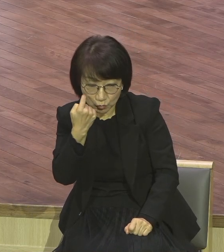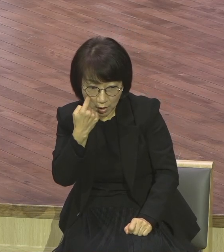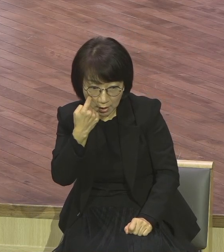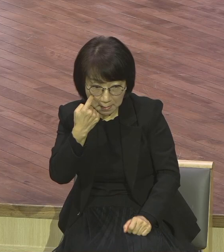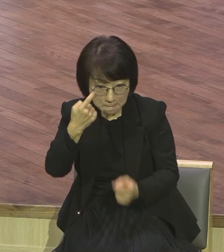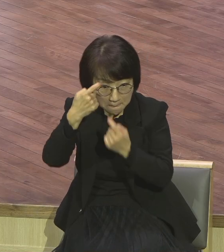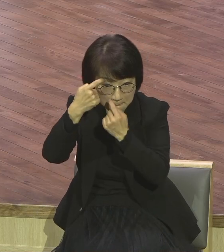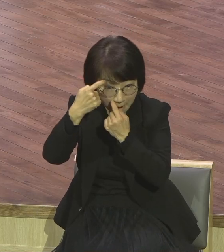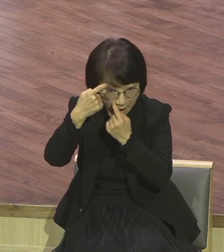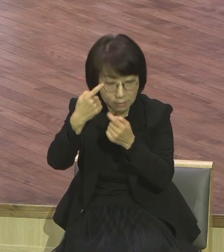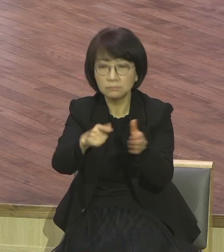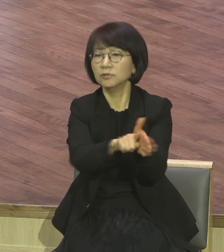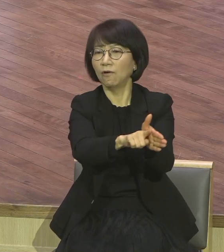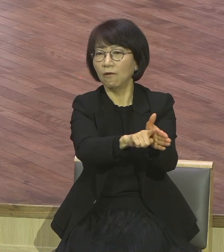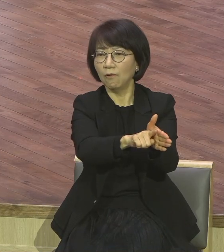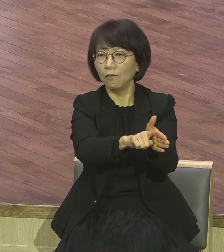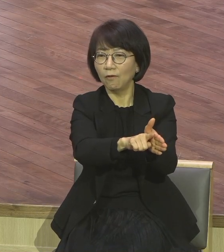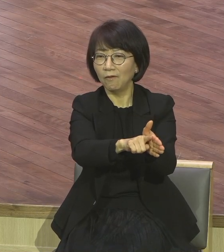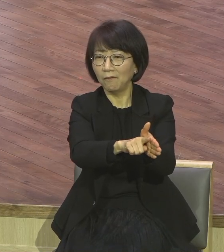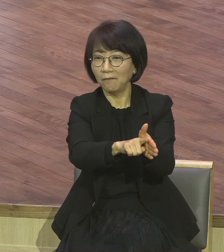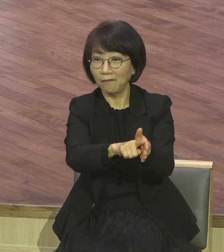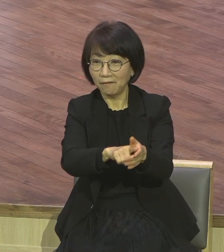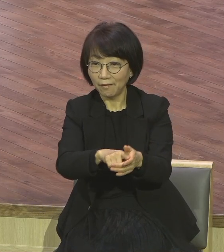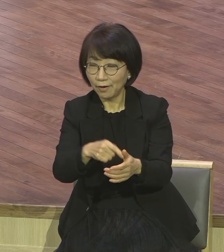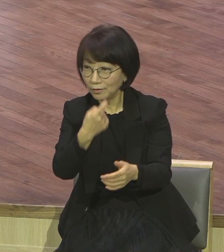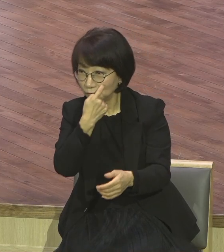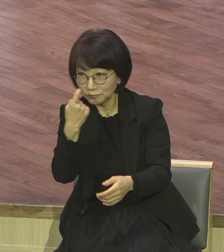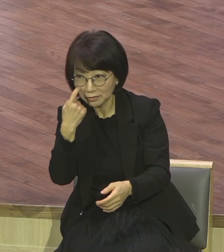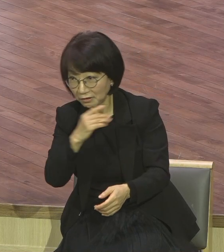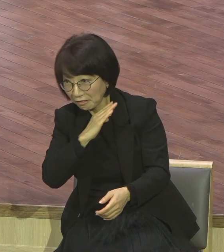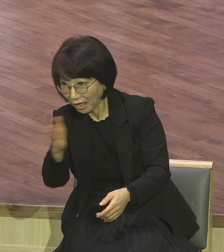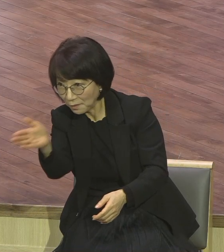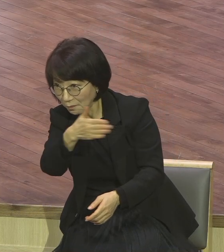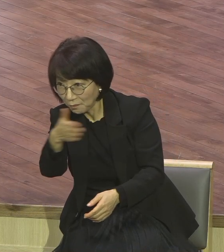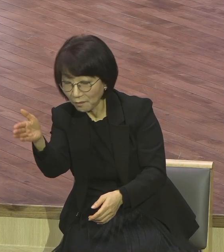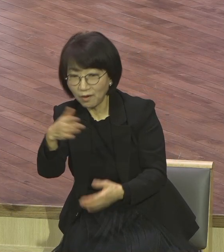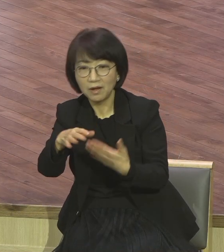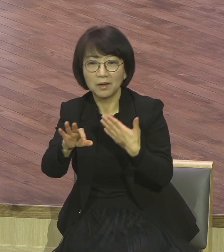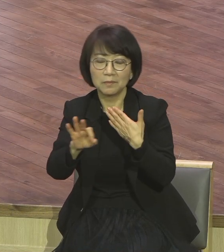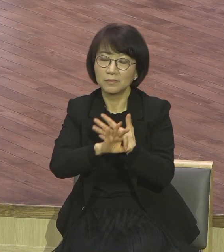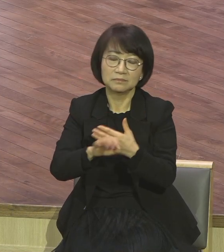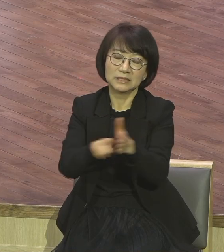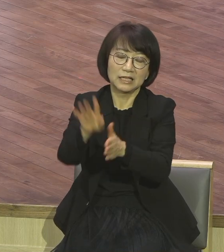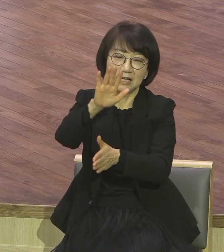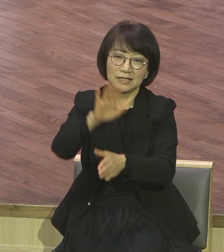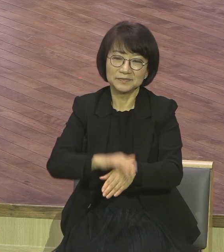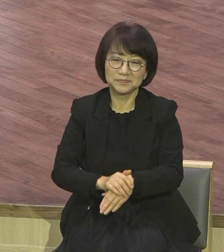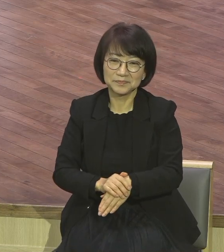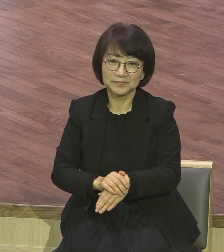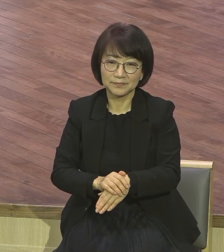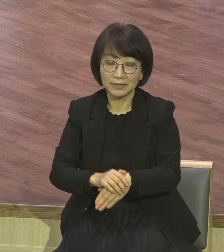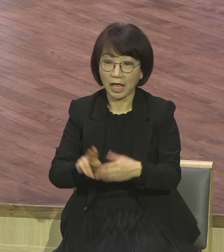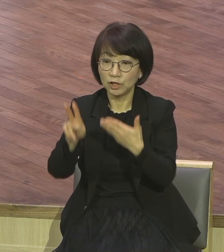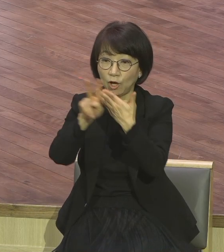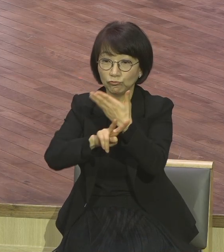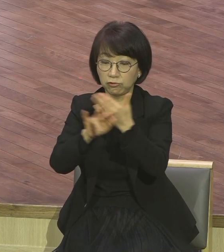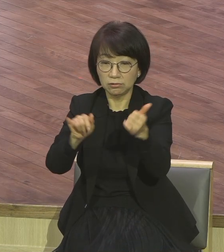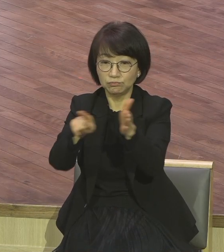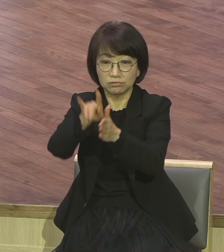이외에는 다 그다 가짜다. 설화다. 설화. 그렇게 말하거든요. 우리 사두개인들은 믿지도 않아요. 믿지도 않아요.